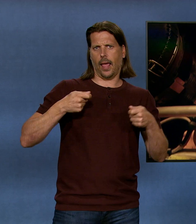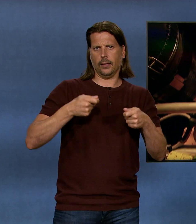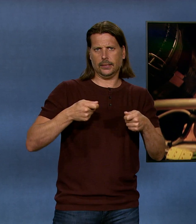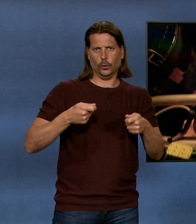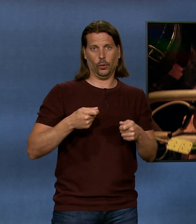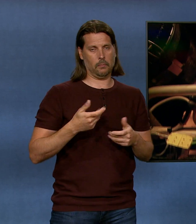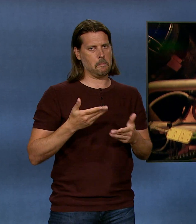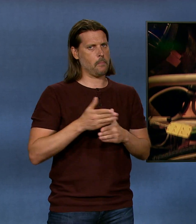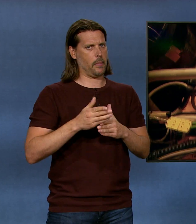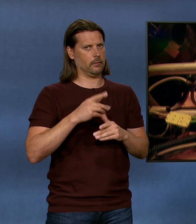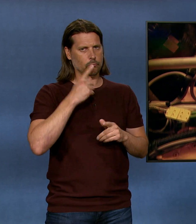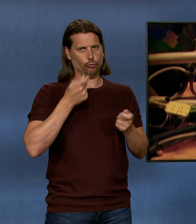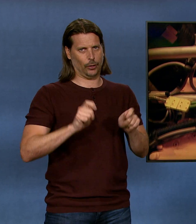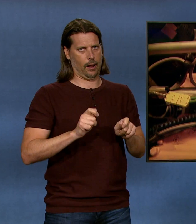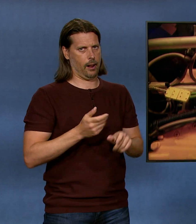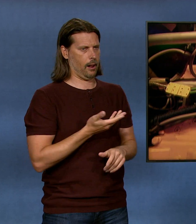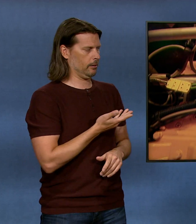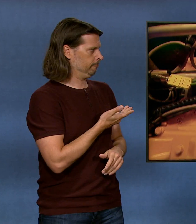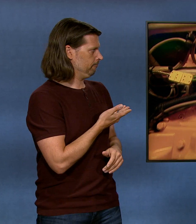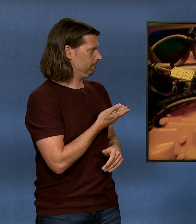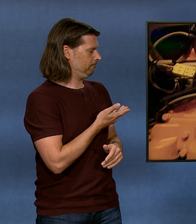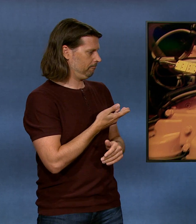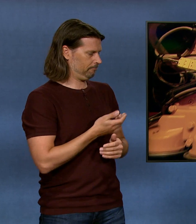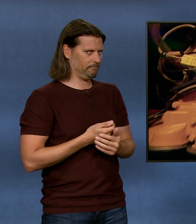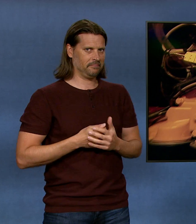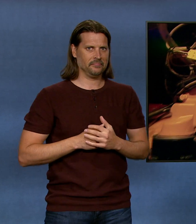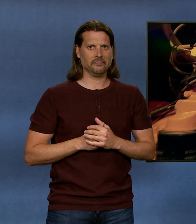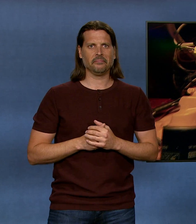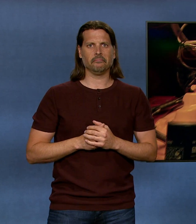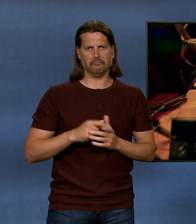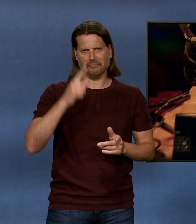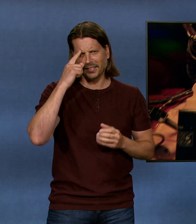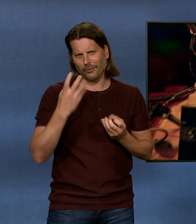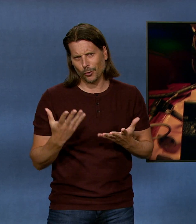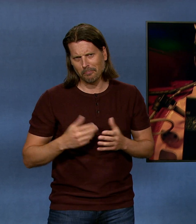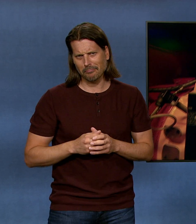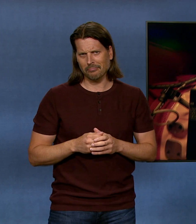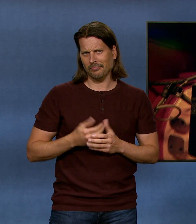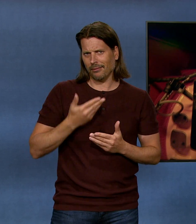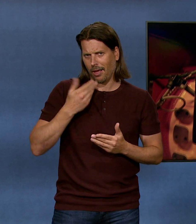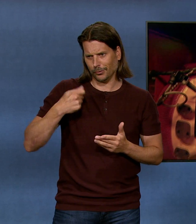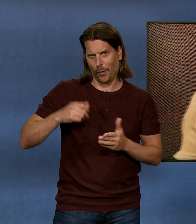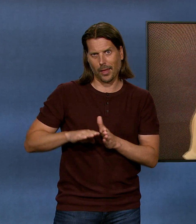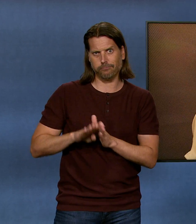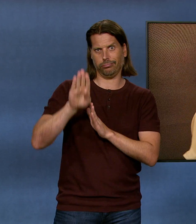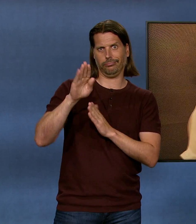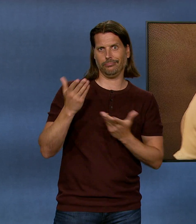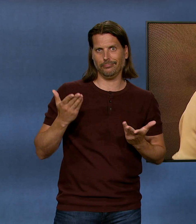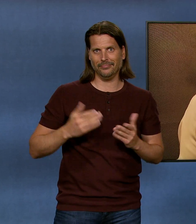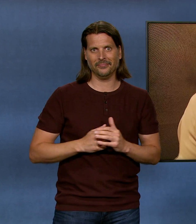nicht. Das Badi Wasser wird nicht geheizt. Und wie du jetzt weisst, das Gas ist teurer geworden. Das ist aber